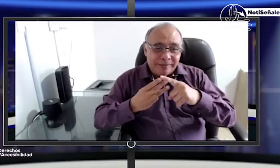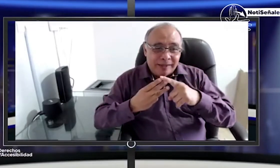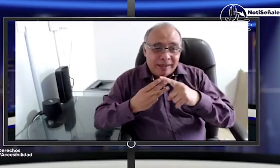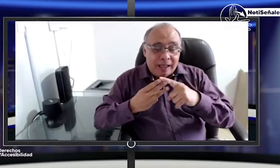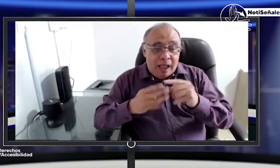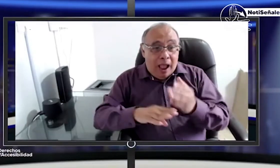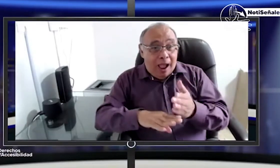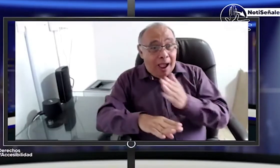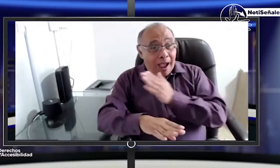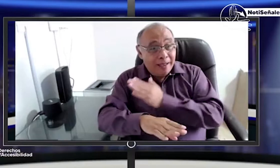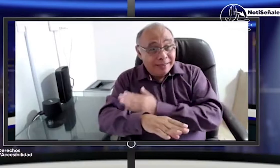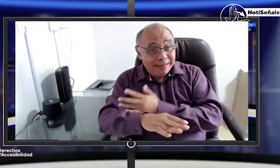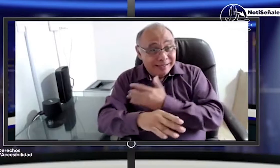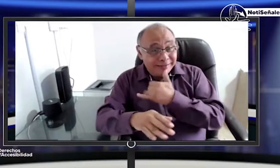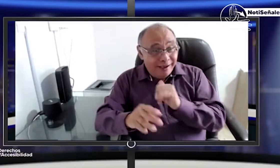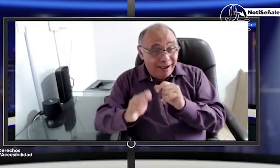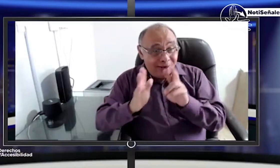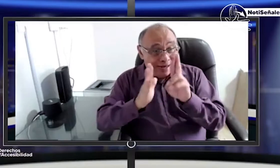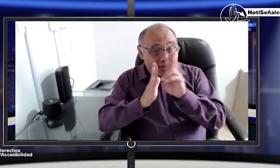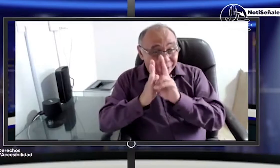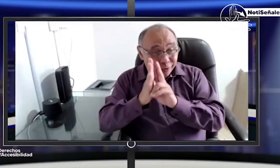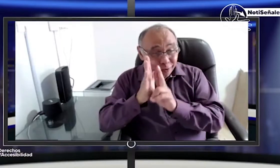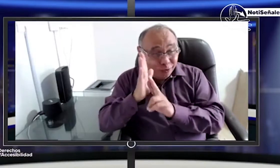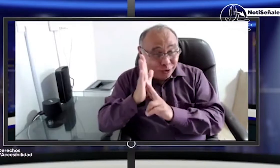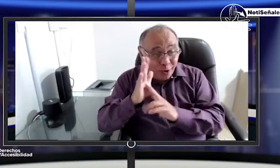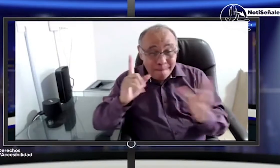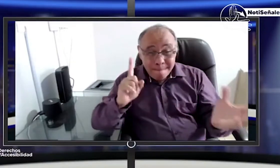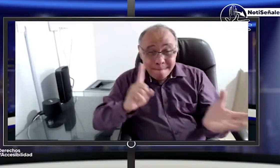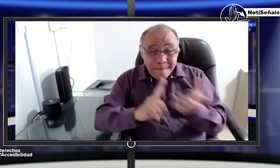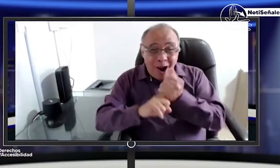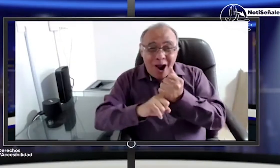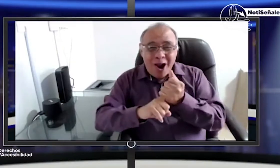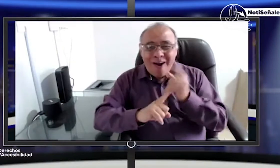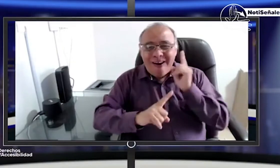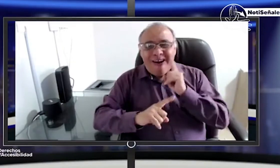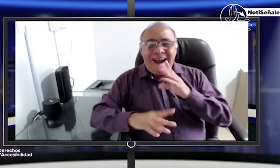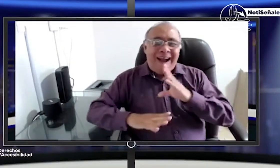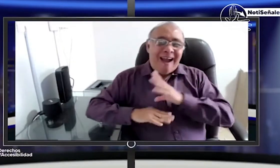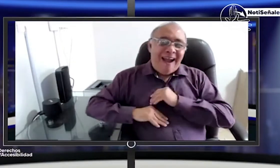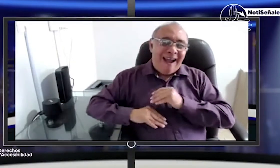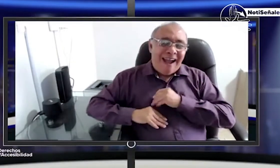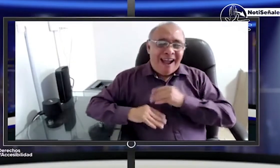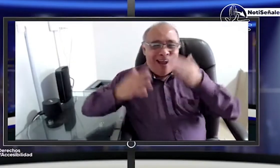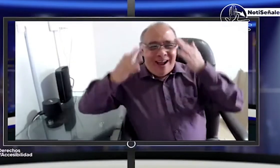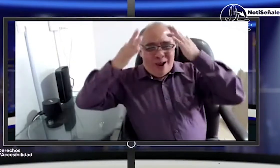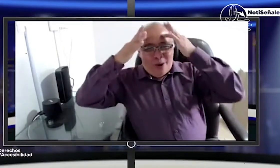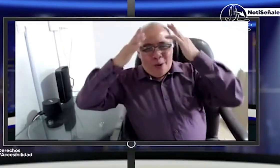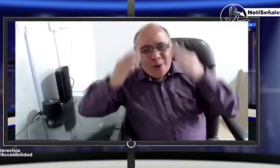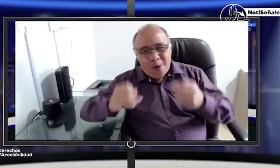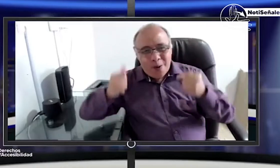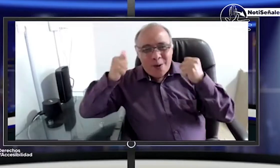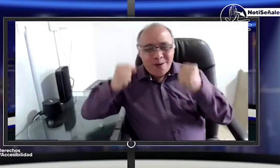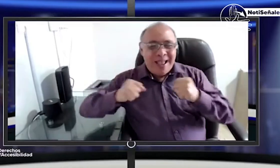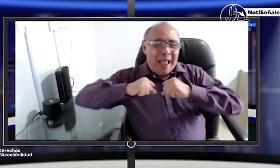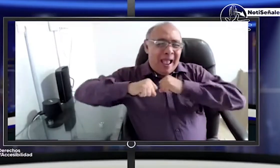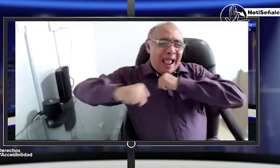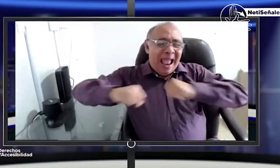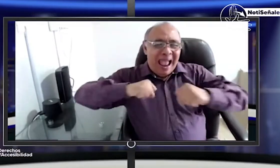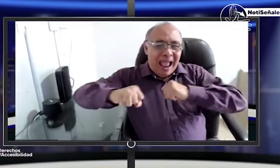continuar hablando de la licencia de conducción con una vez conseguida la resolución pues nosotros